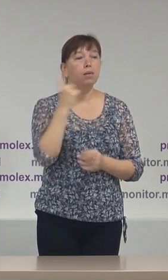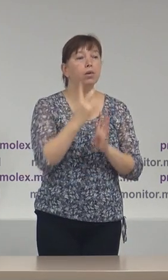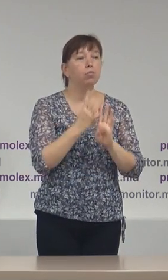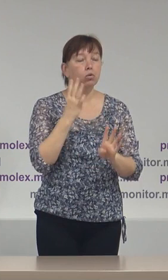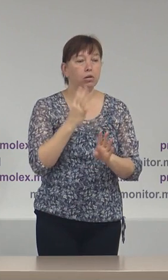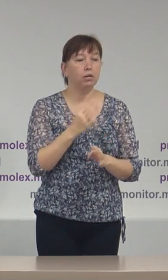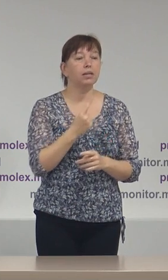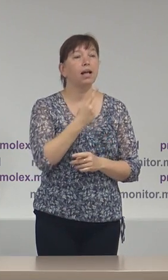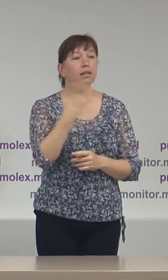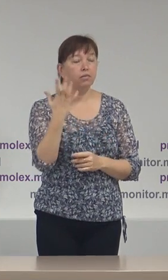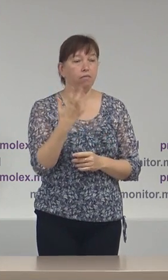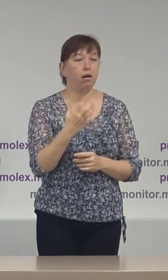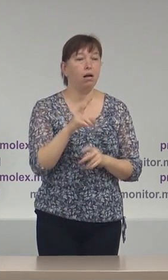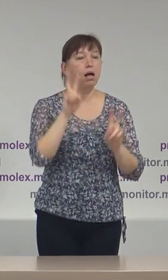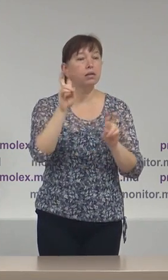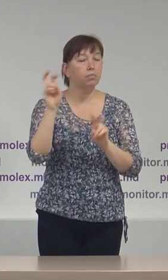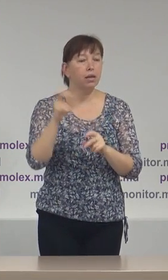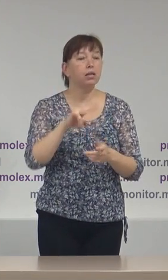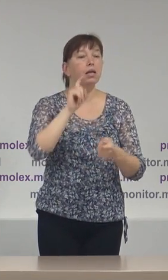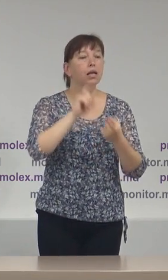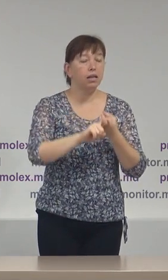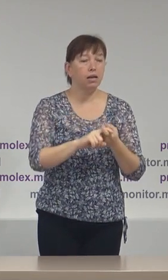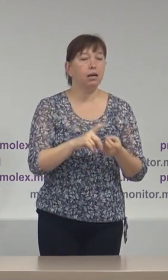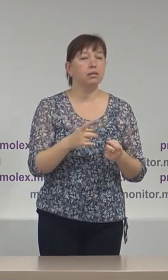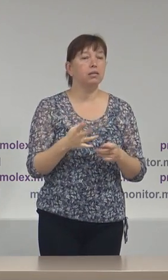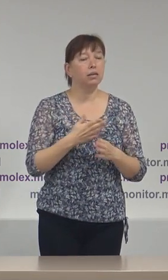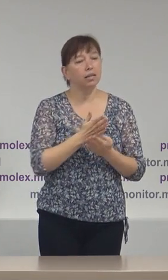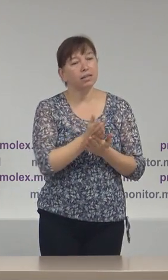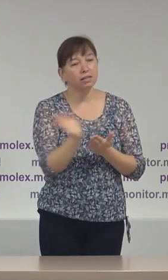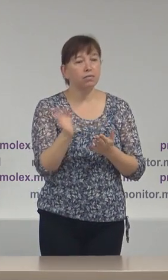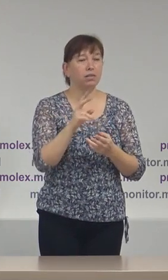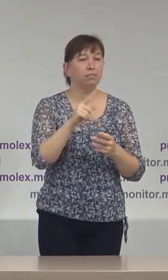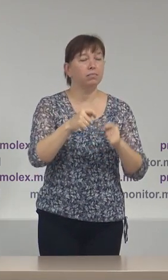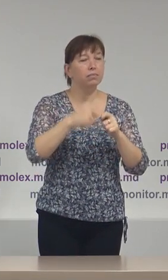primul rând, câteva aspecte legate de deficiențele cadrului legal.